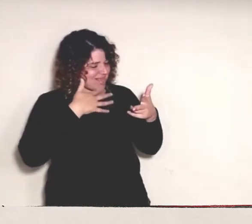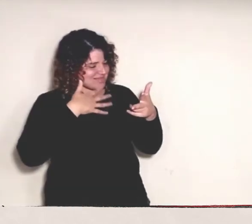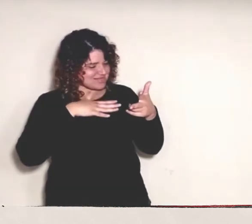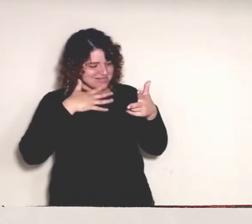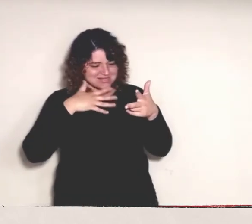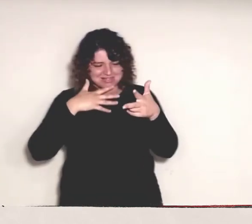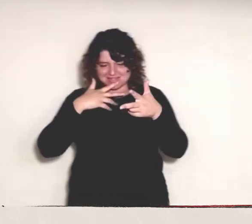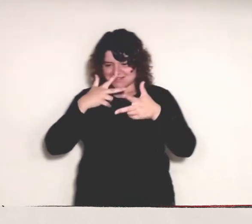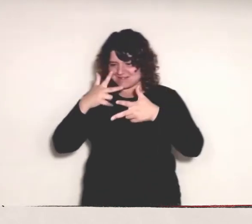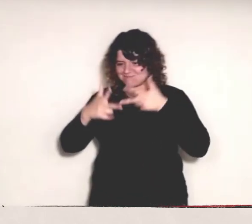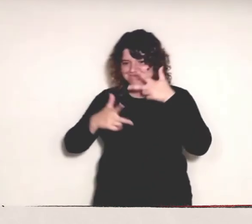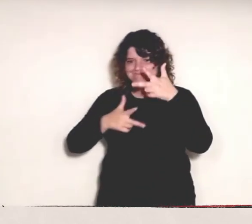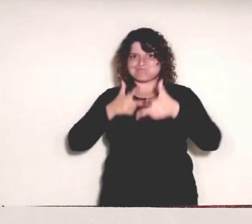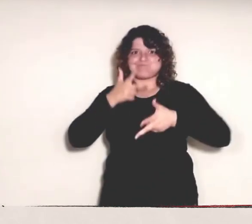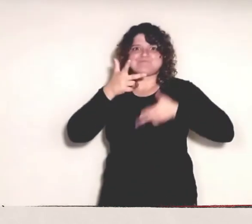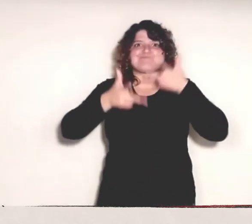y expresión plena.